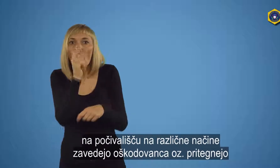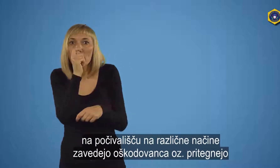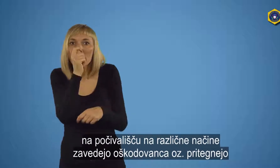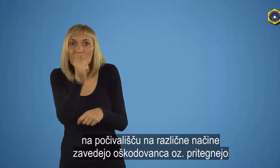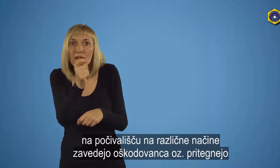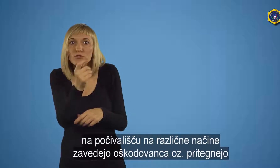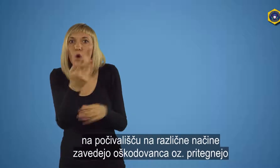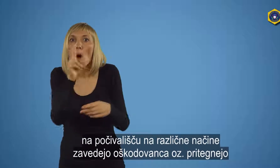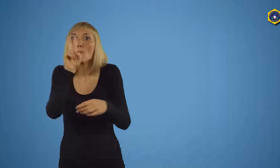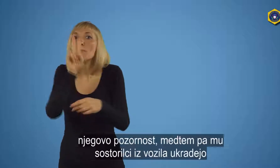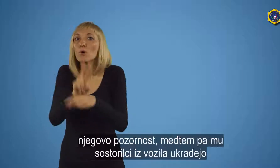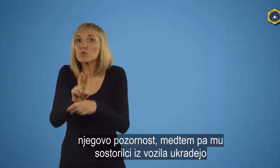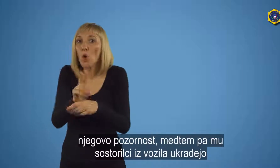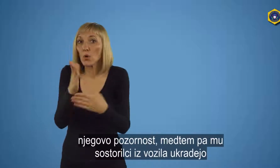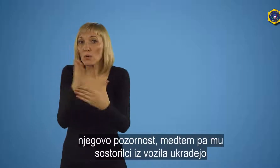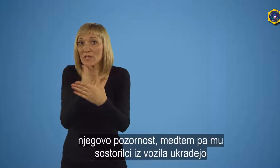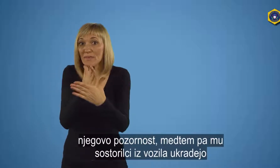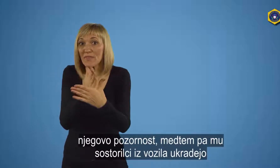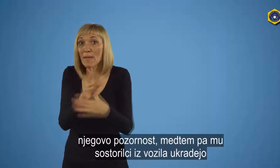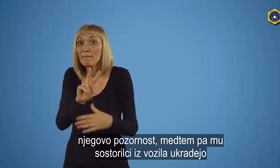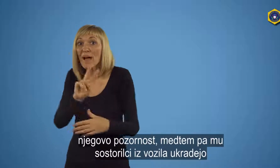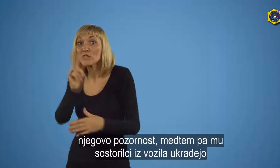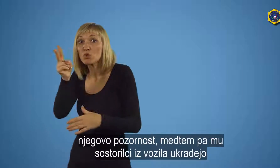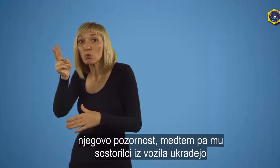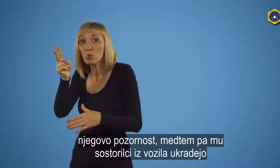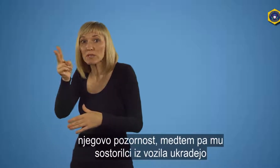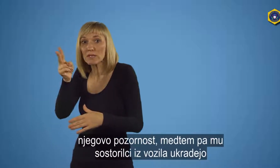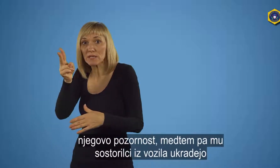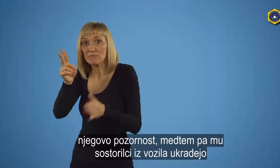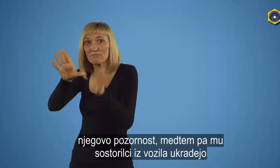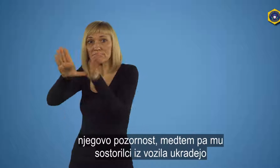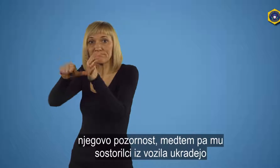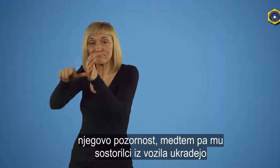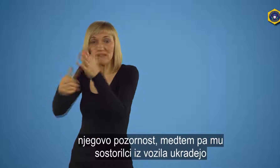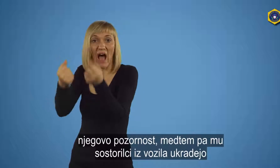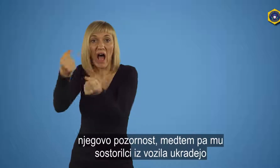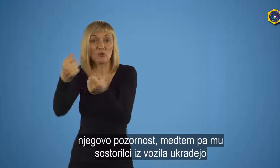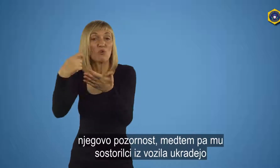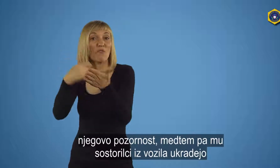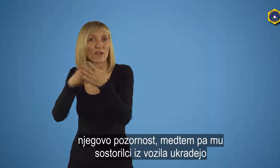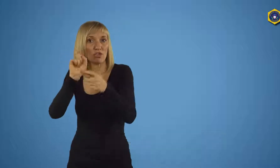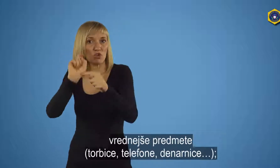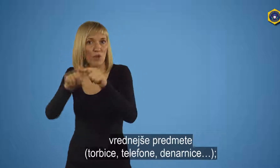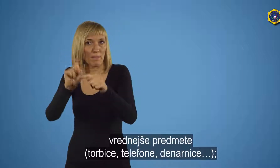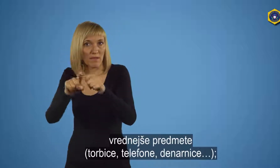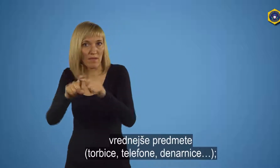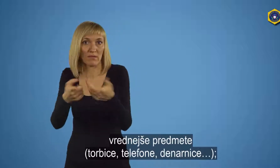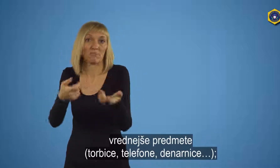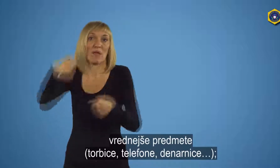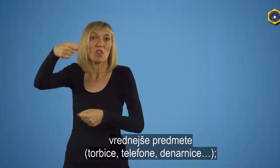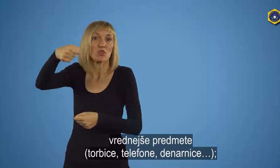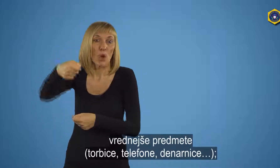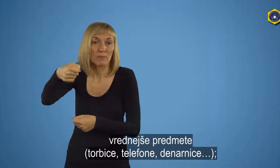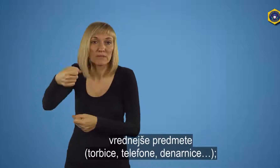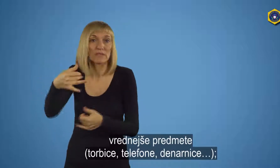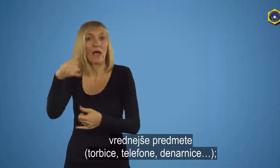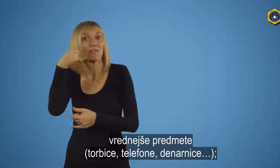Medtem pa mu so storilci izvozilo ukradajo vrednejše predmete, torbice, telefone, denarnice.